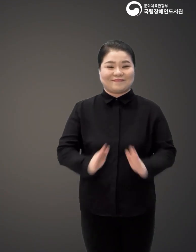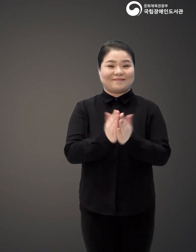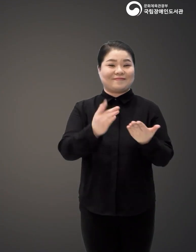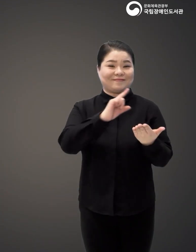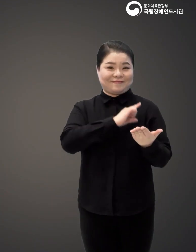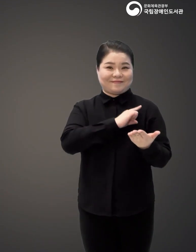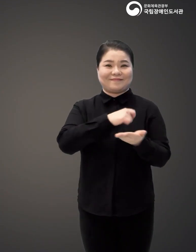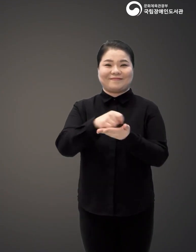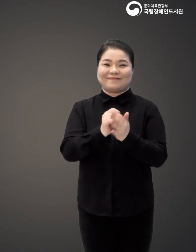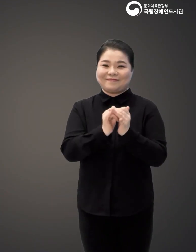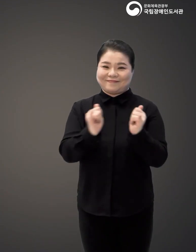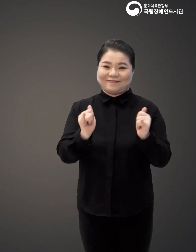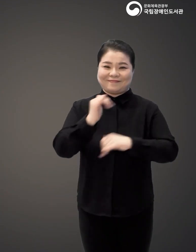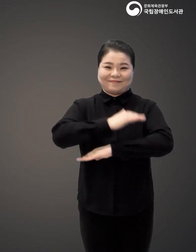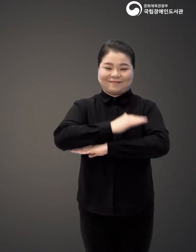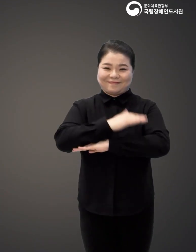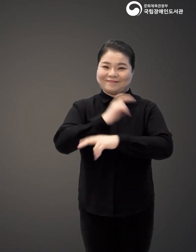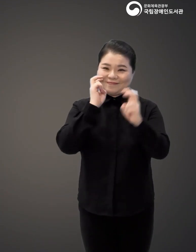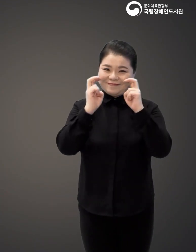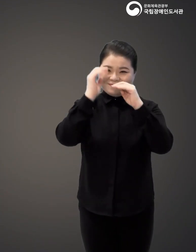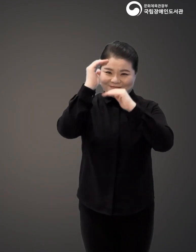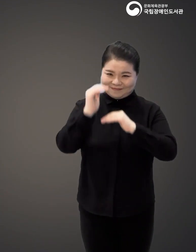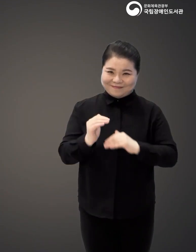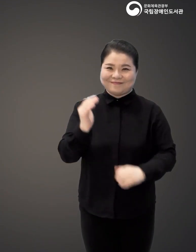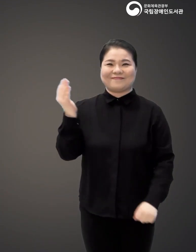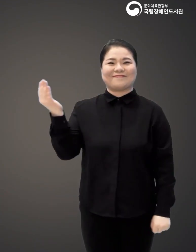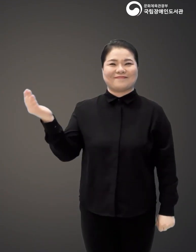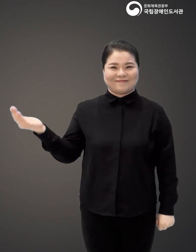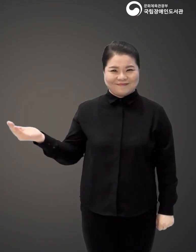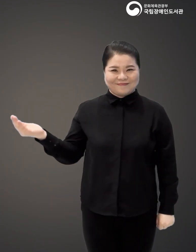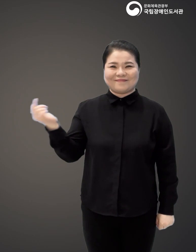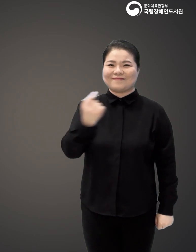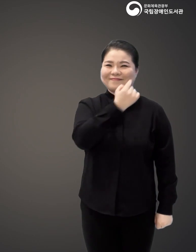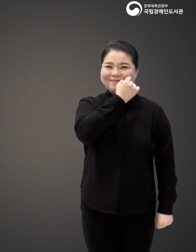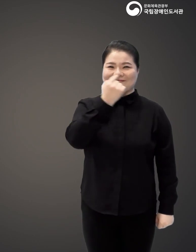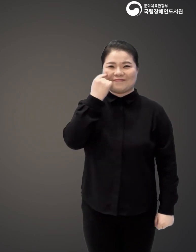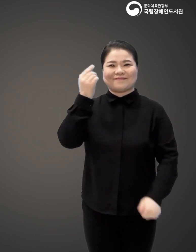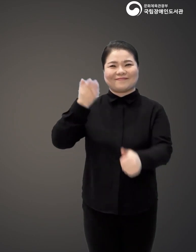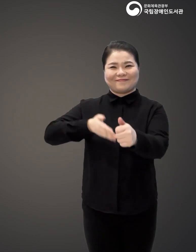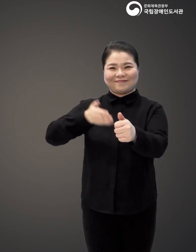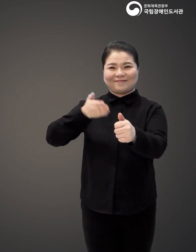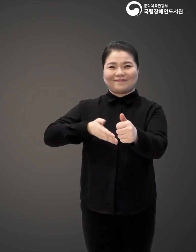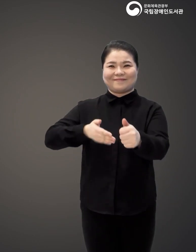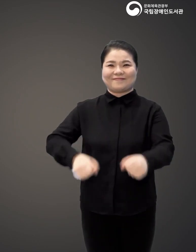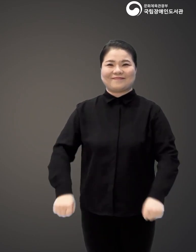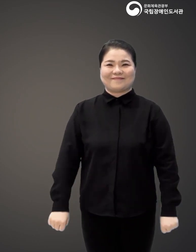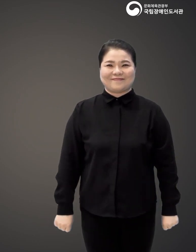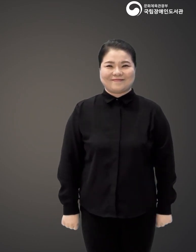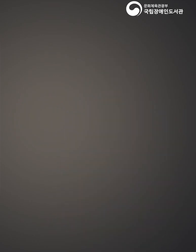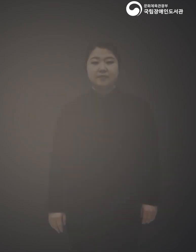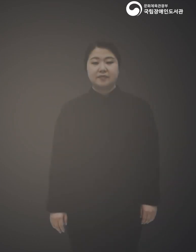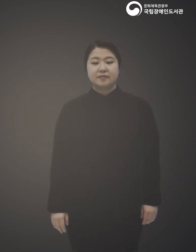도서명 스퀘어 홍보법 저자 김상종 출판사 파제트